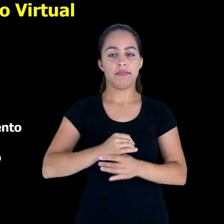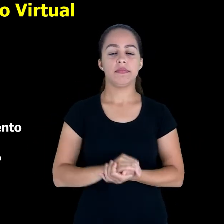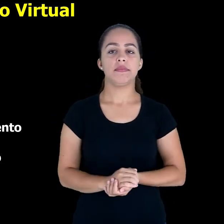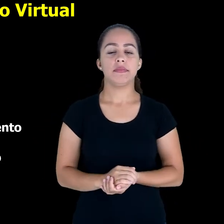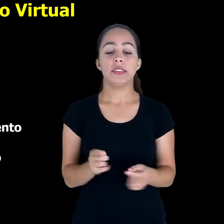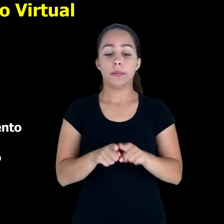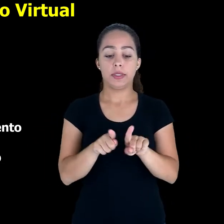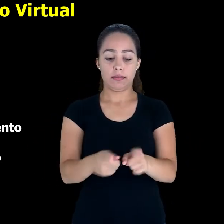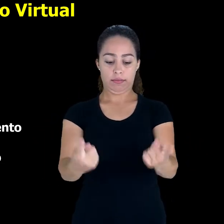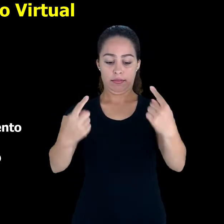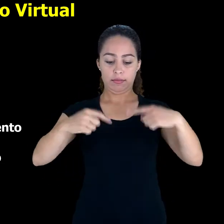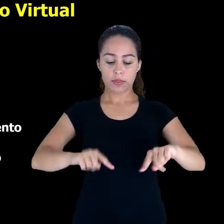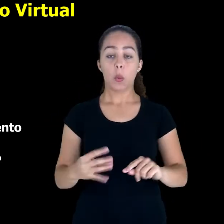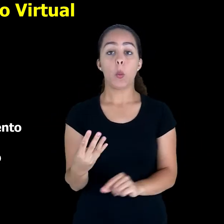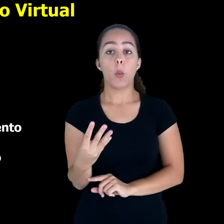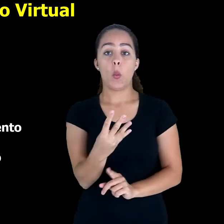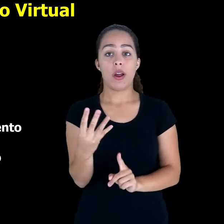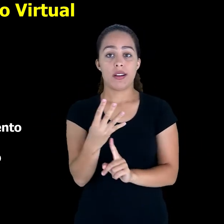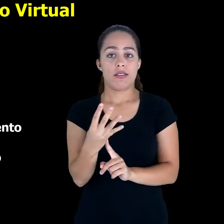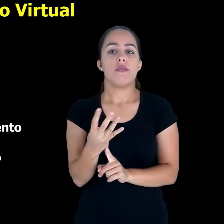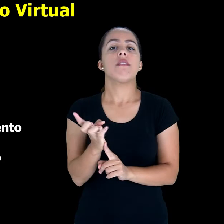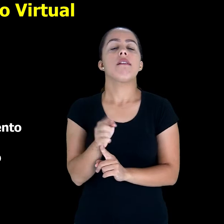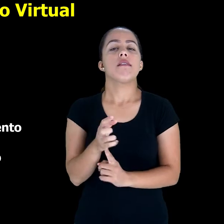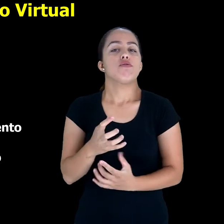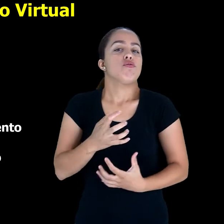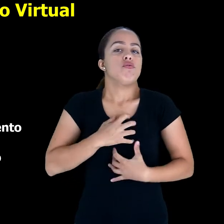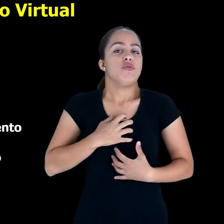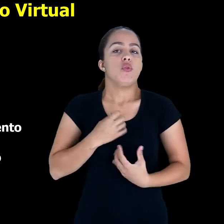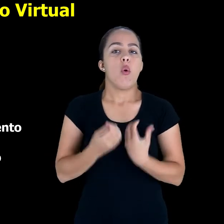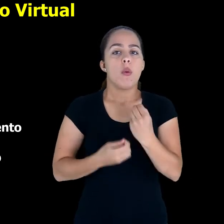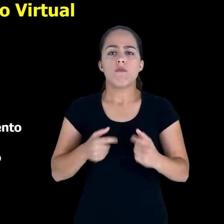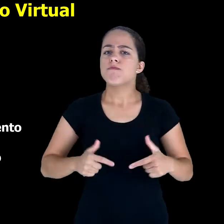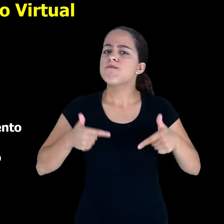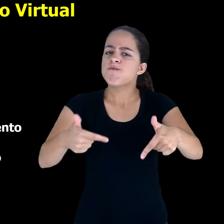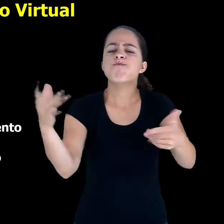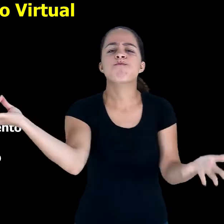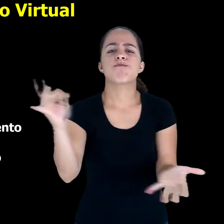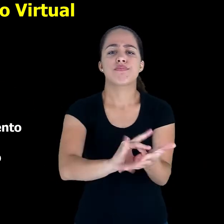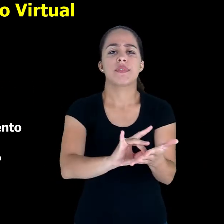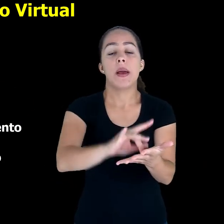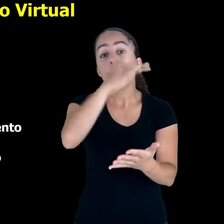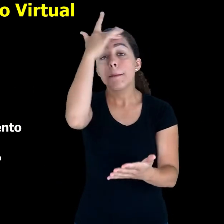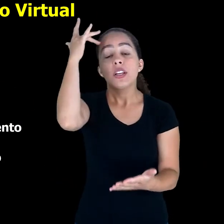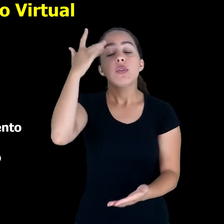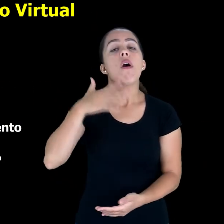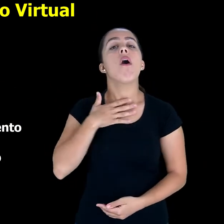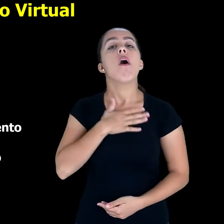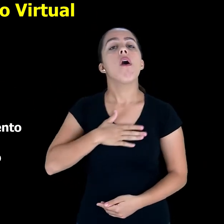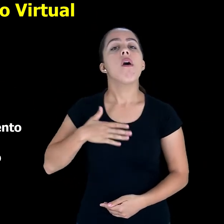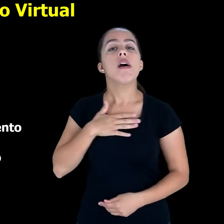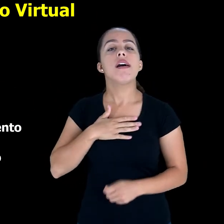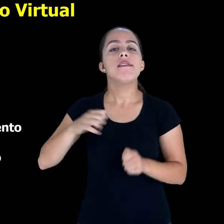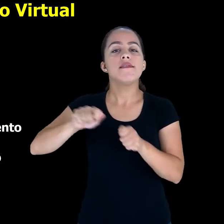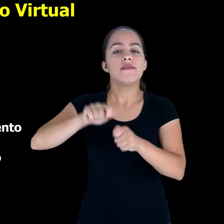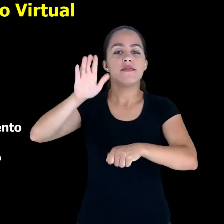E o estilo de ação concreta e produção, ou seja, aquelas pessoas que gostam de produzir.